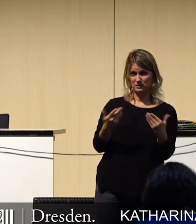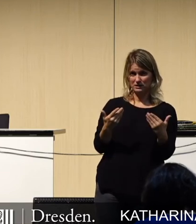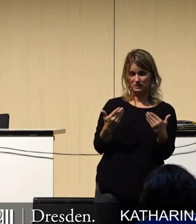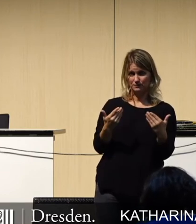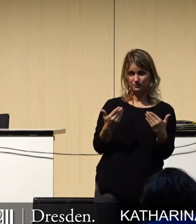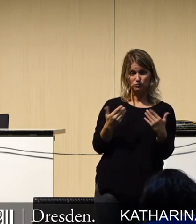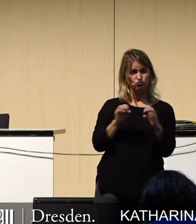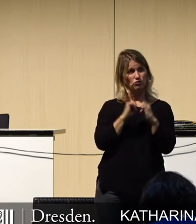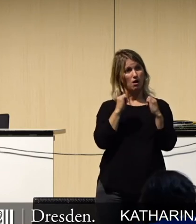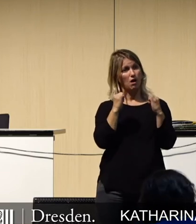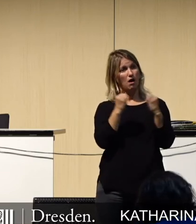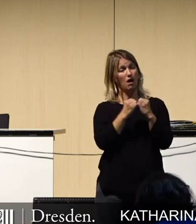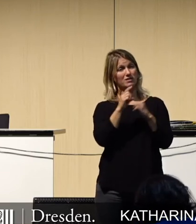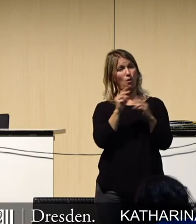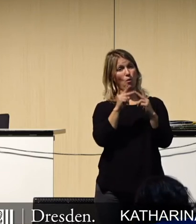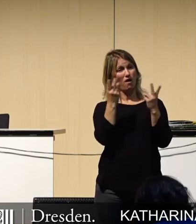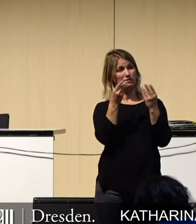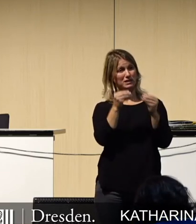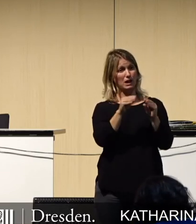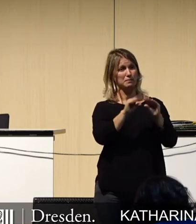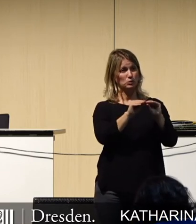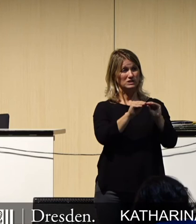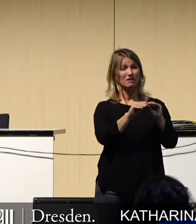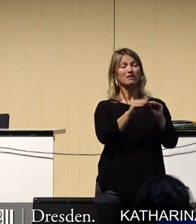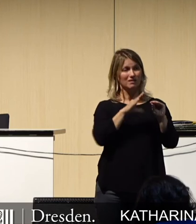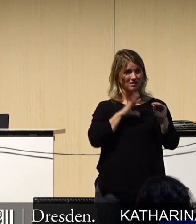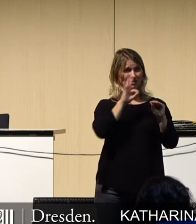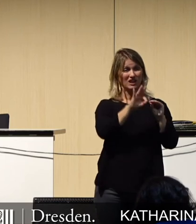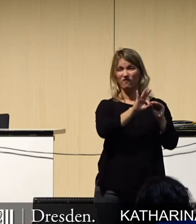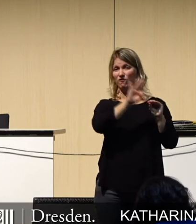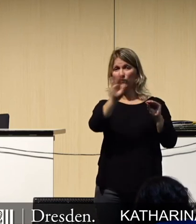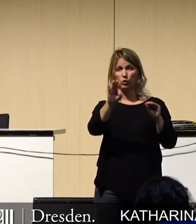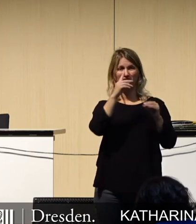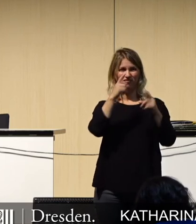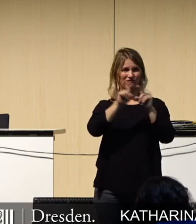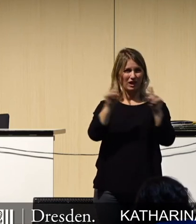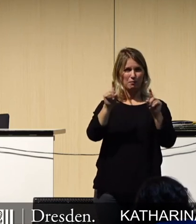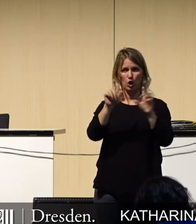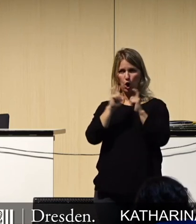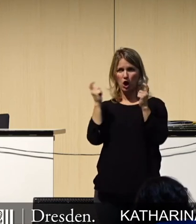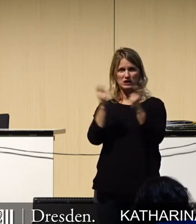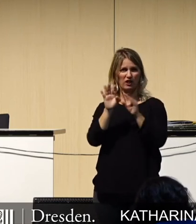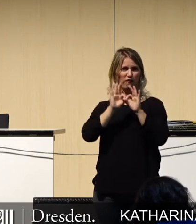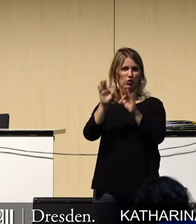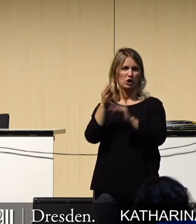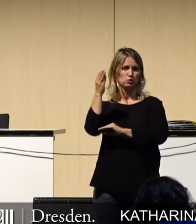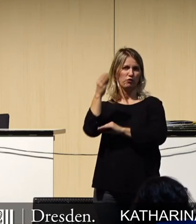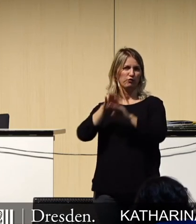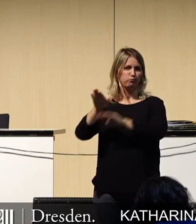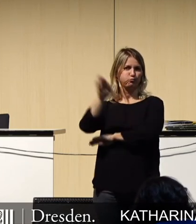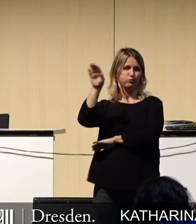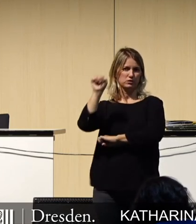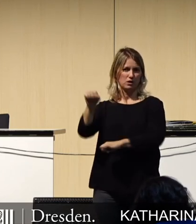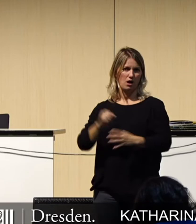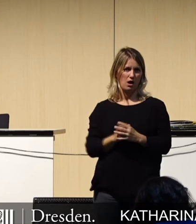öffentlichen Mittel dafür verwendet, um für Unternehmen und Konzerne die Zukunft mit vorzubereiten. Und wir sollten